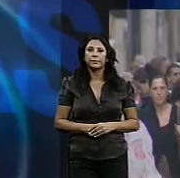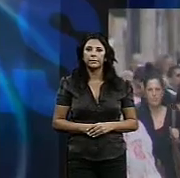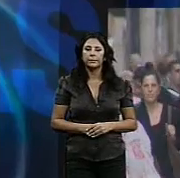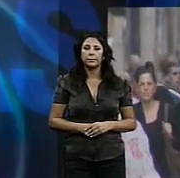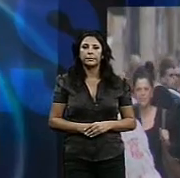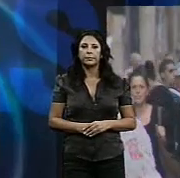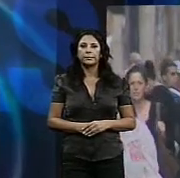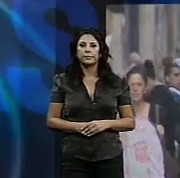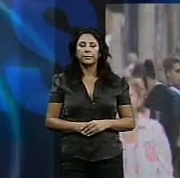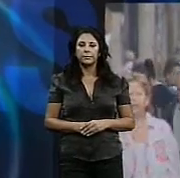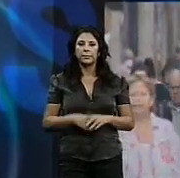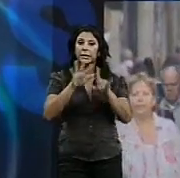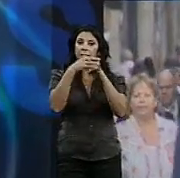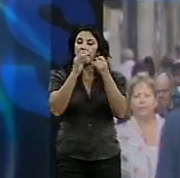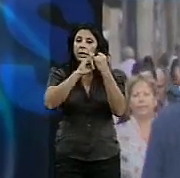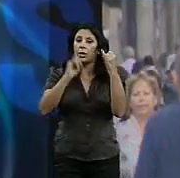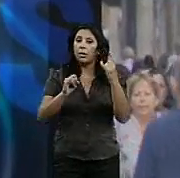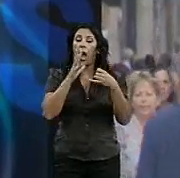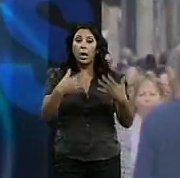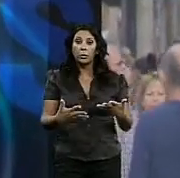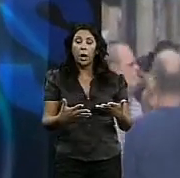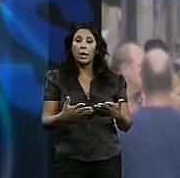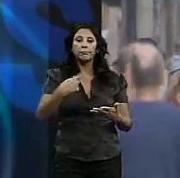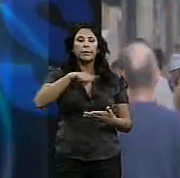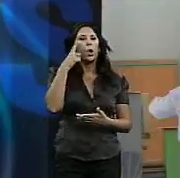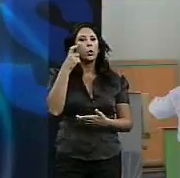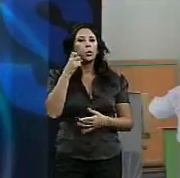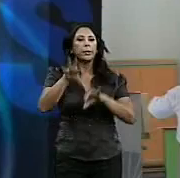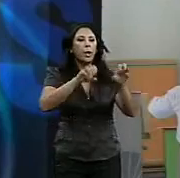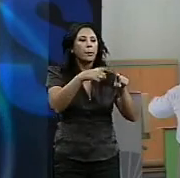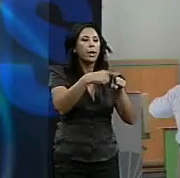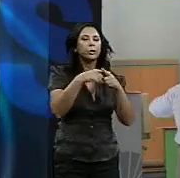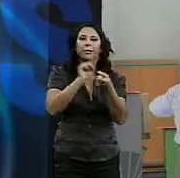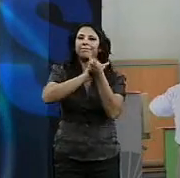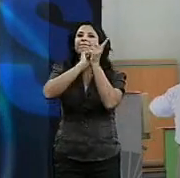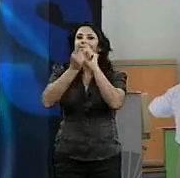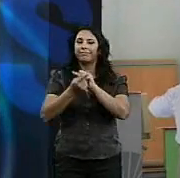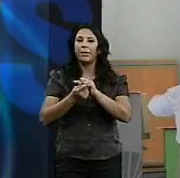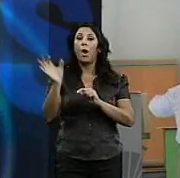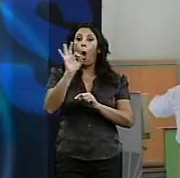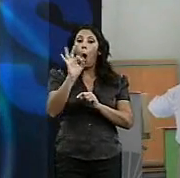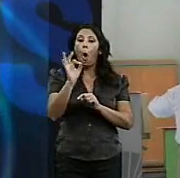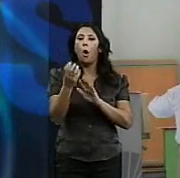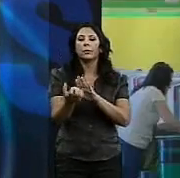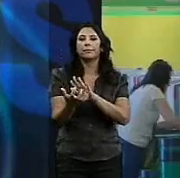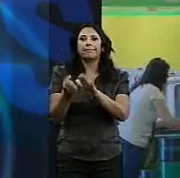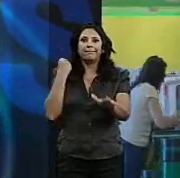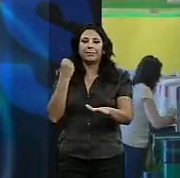La crisis actual nos ha forzado a cambiar nuestros hábitos de consumo cuando no a realizar un serio recorte en el apartado de gastos corrientes.